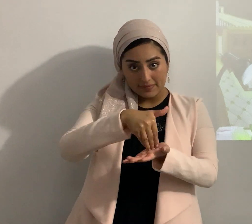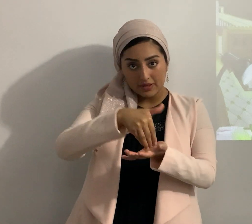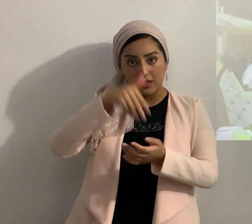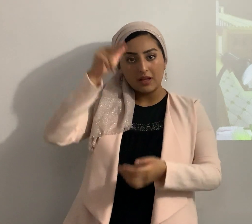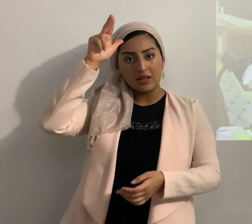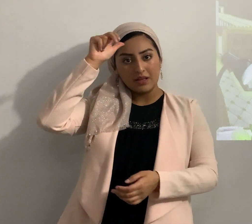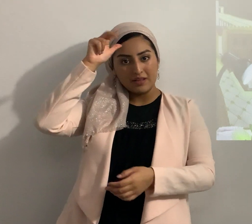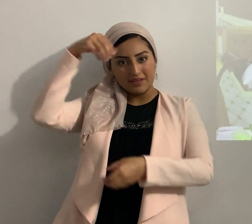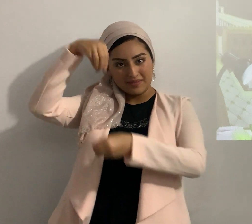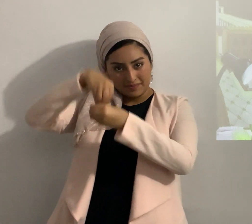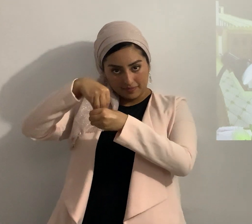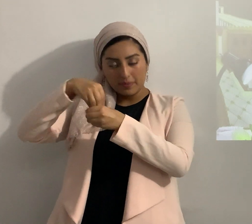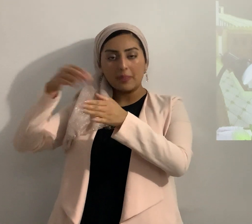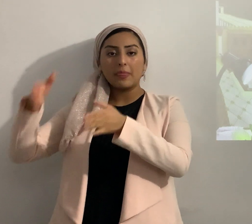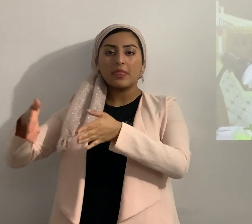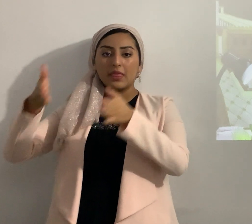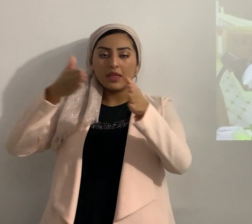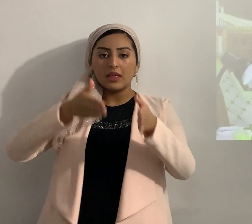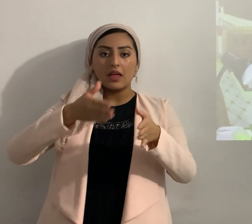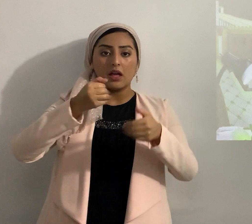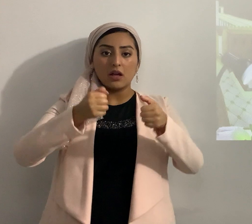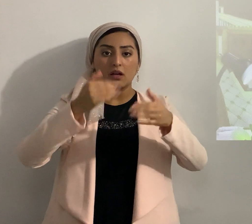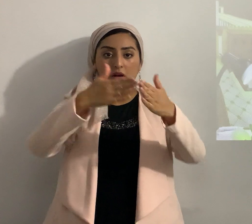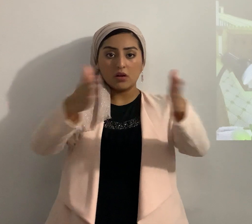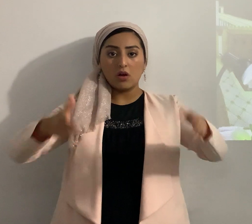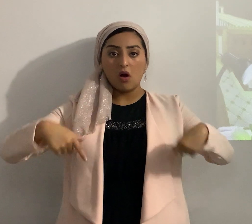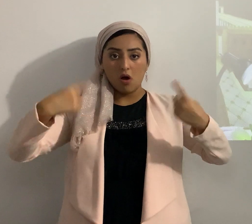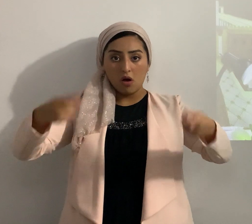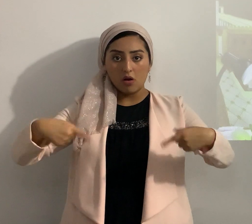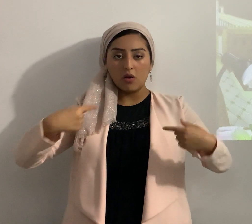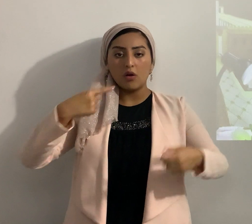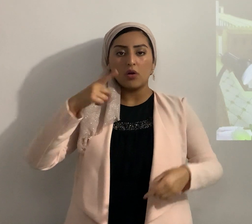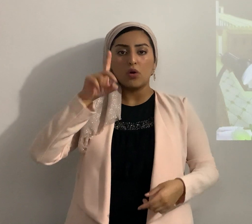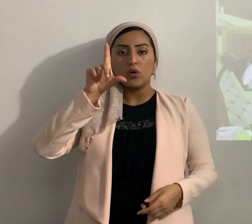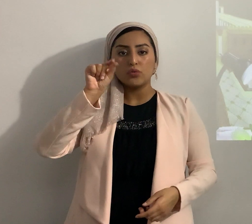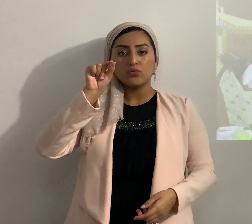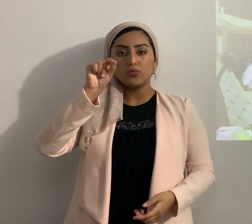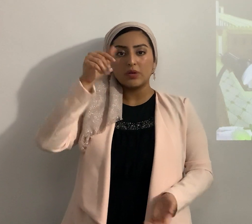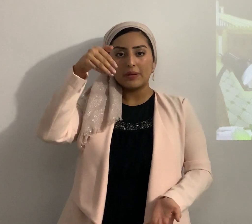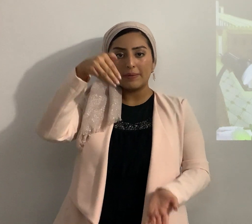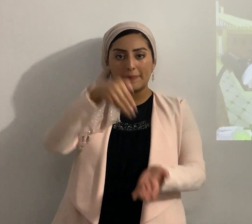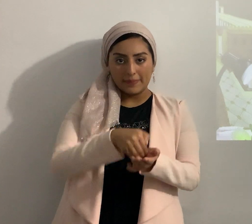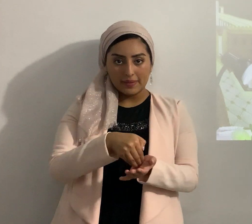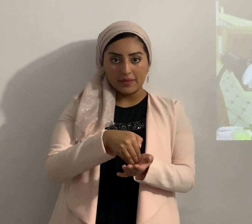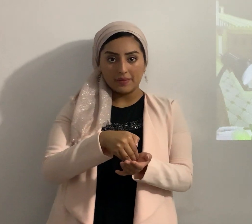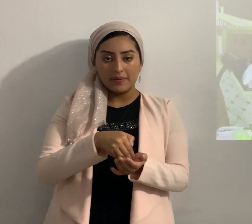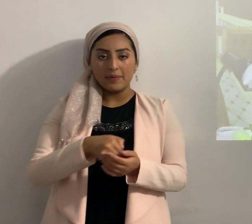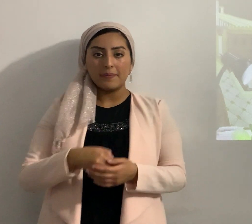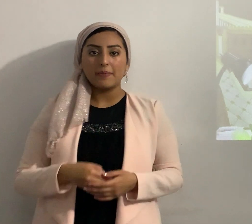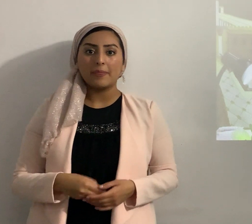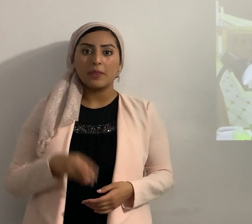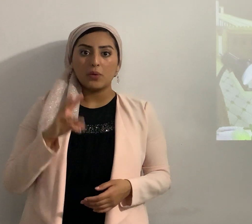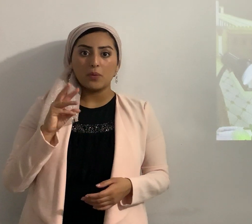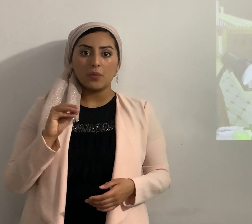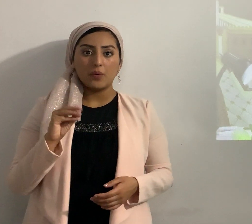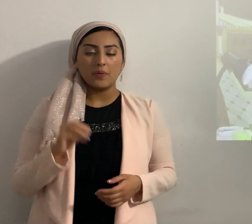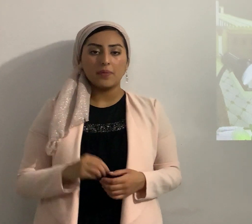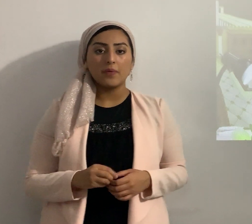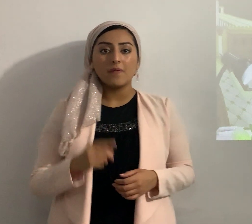y de los carros 20 mil carros de guerra un ejército tremendo pero eso para Yahweh no es